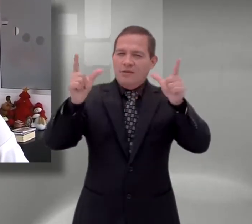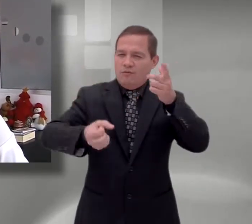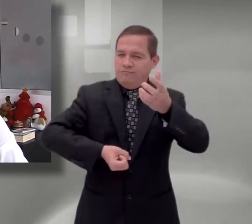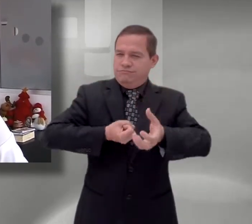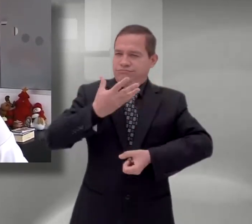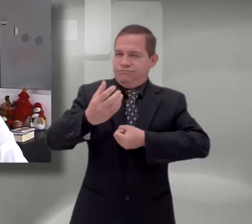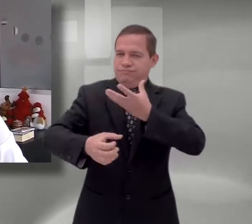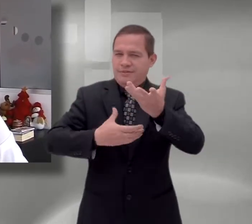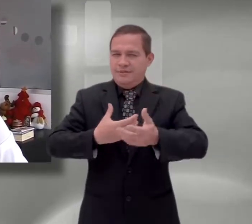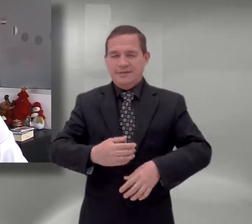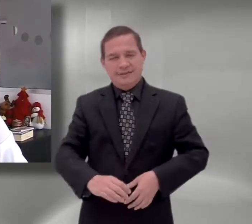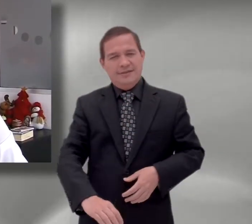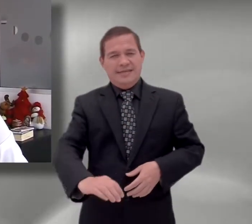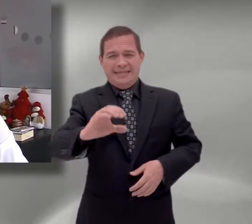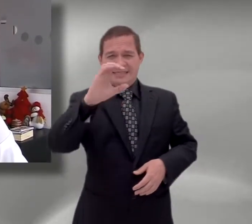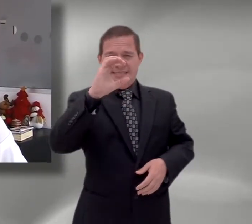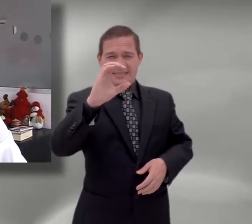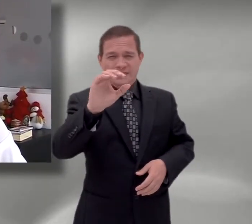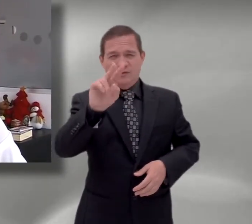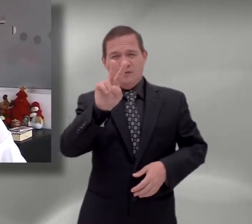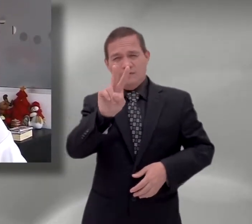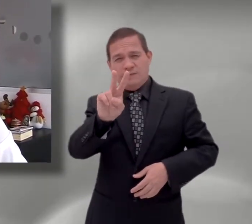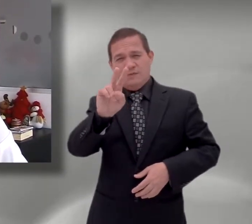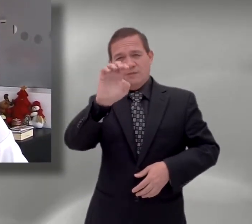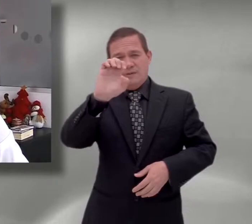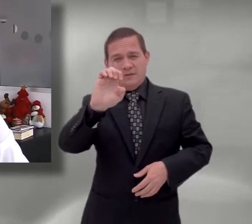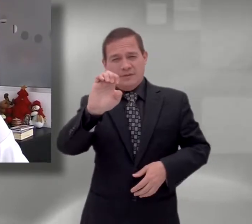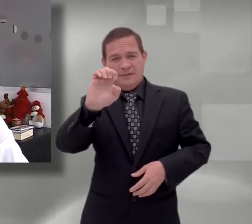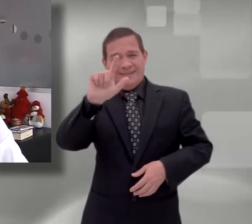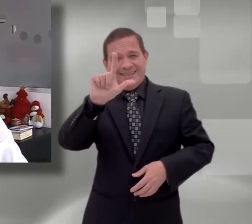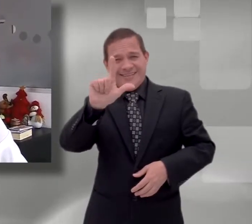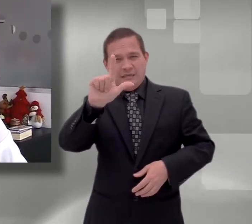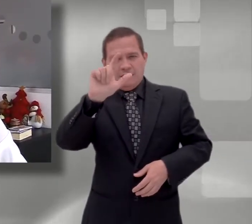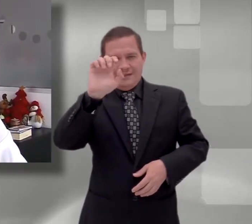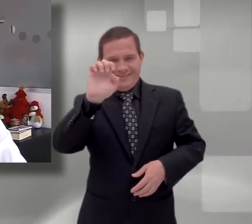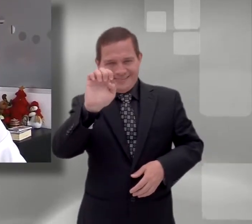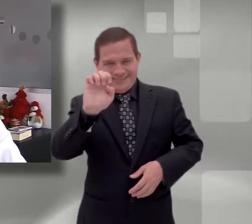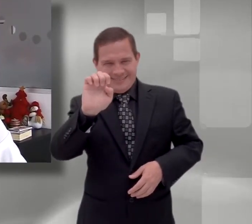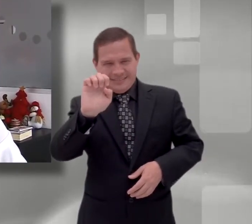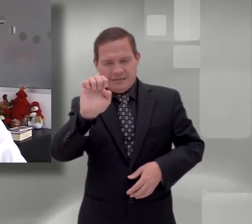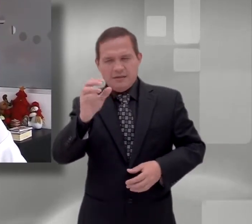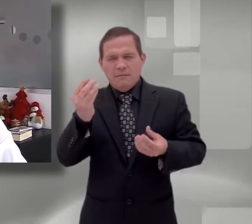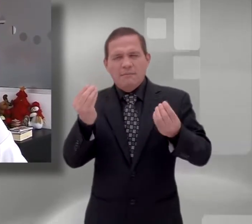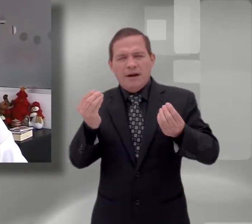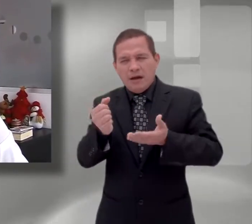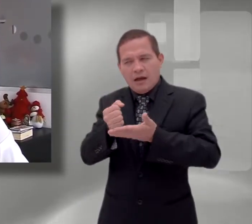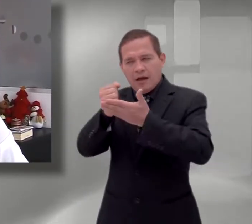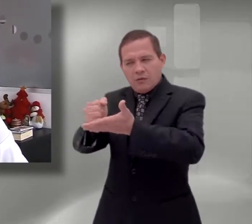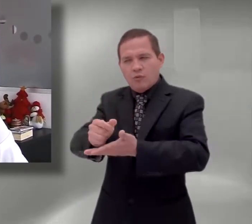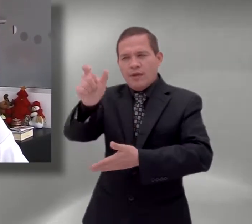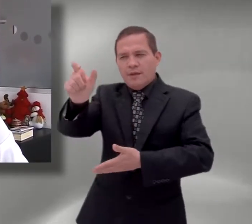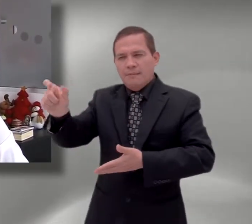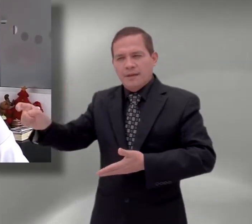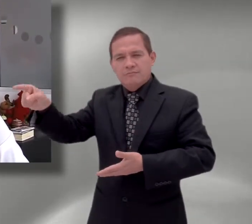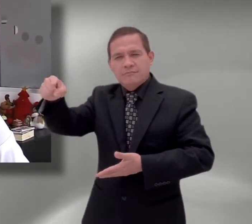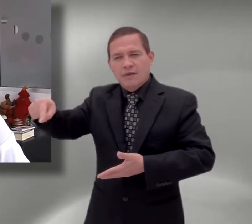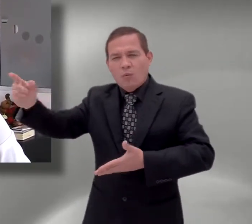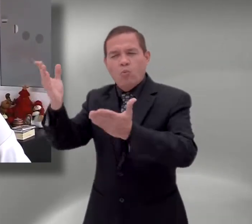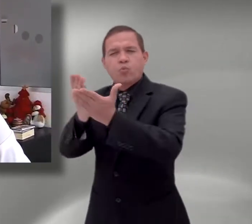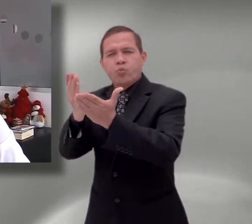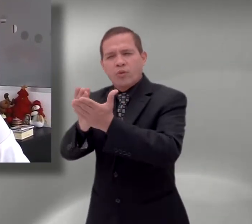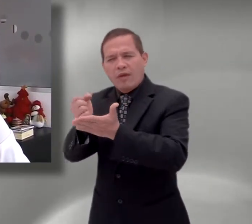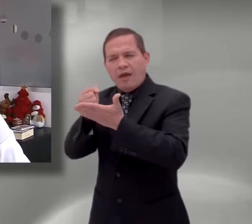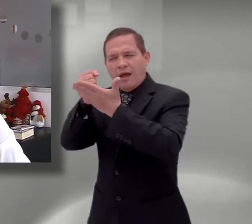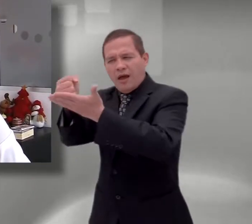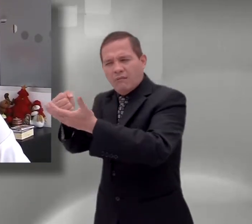de aprendizaje permanente que ofrece herramientas profesionales a la comunidad académica unadista para el mejoramiento de sus habilidades